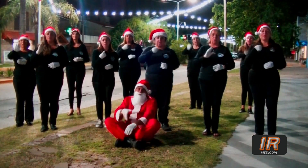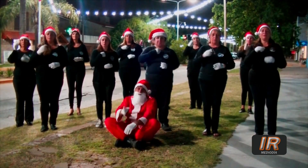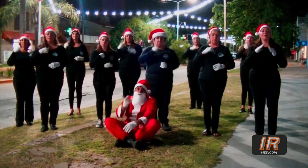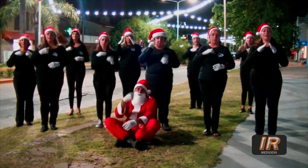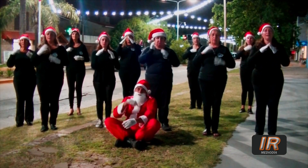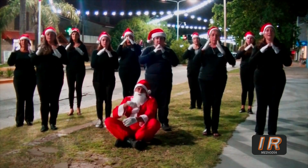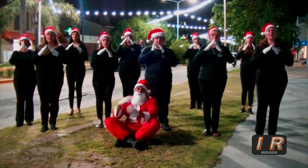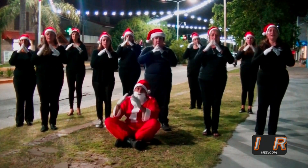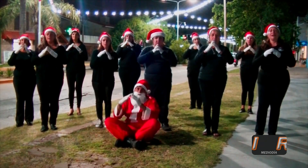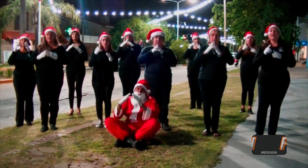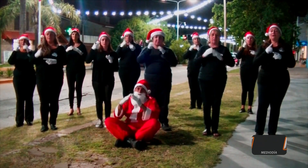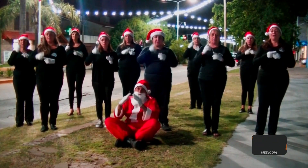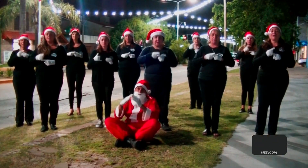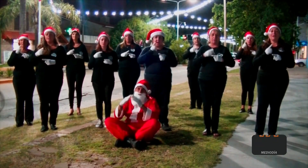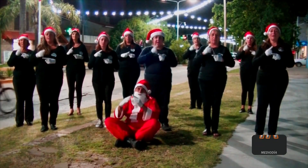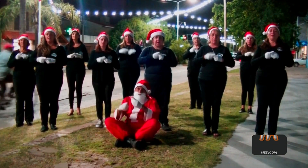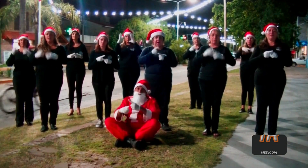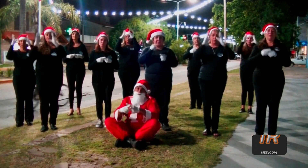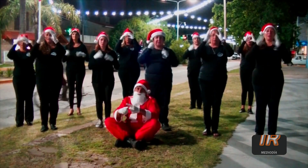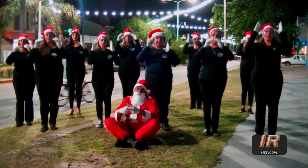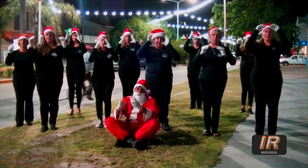mi casa que hay fiesta en Navidad.